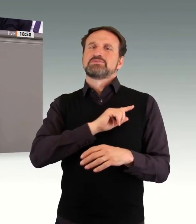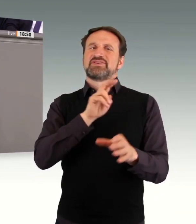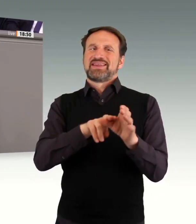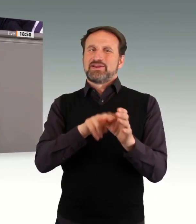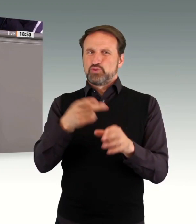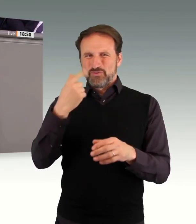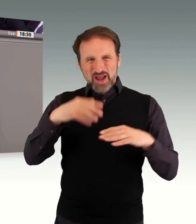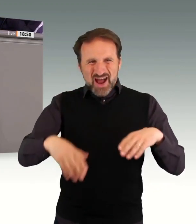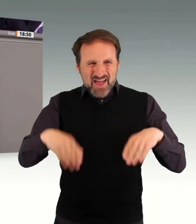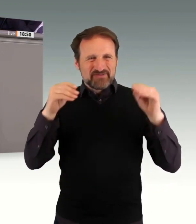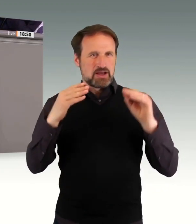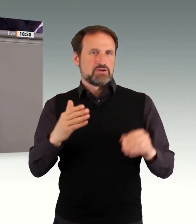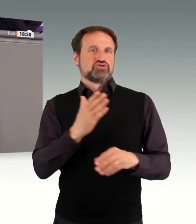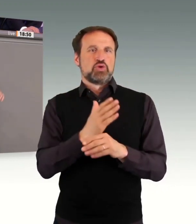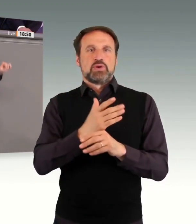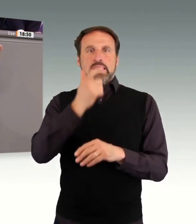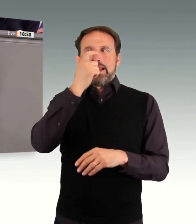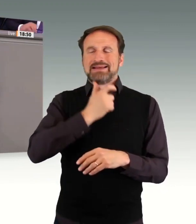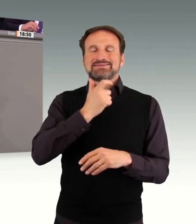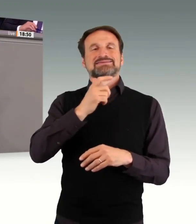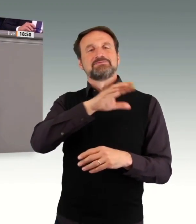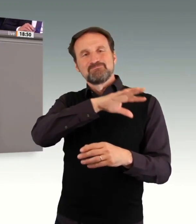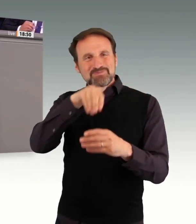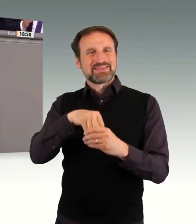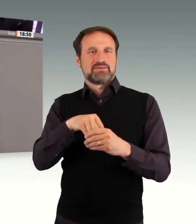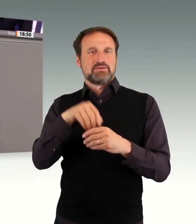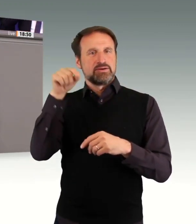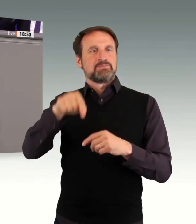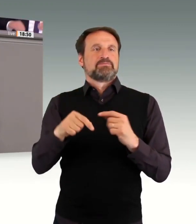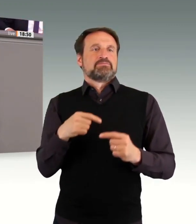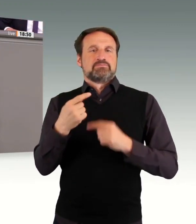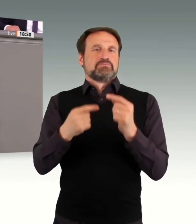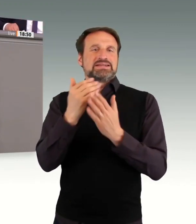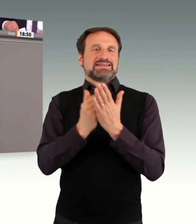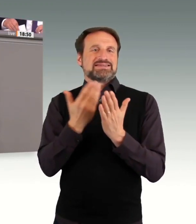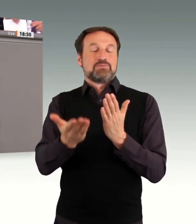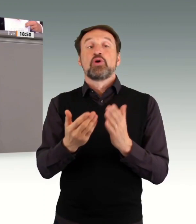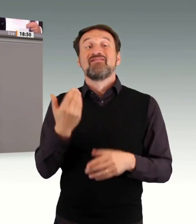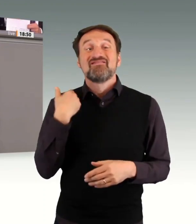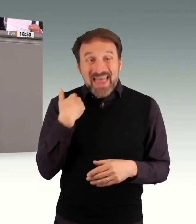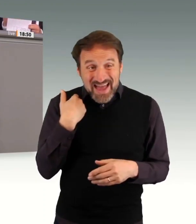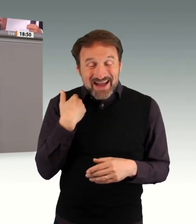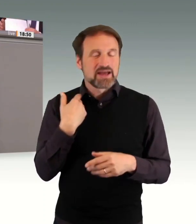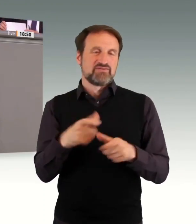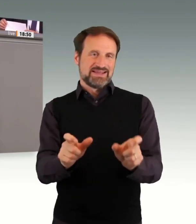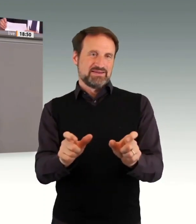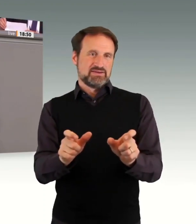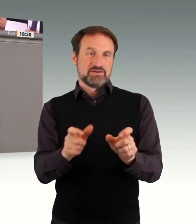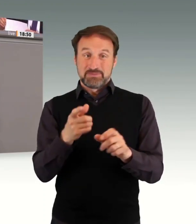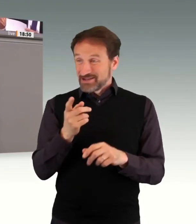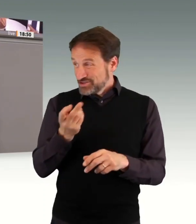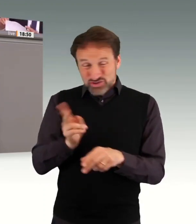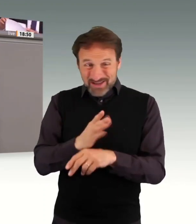medizinischen Fachgesellschaften nämlich. Sie erahnen, wir finden das Anliegen der Fraktion Die Linke absolut richtig.